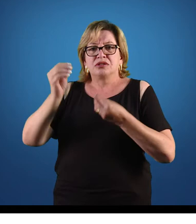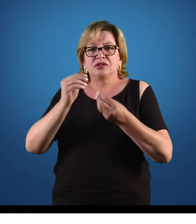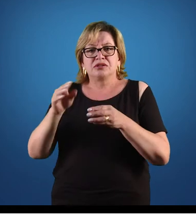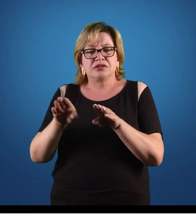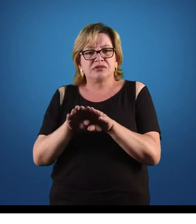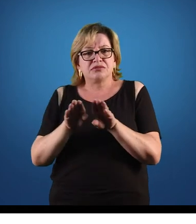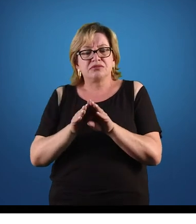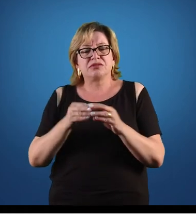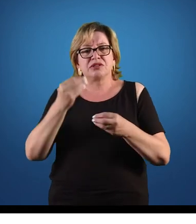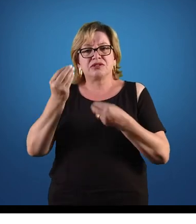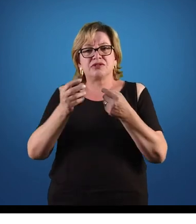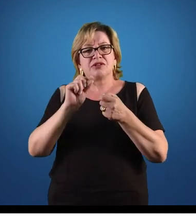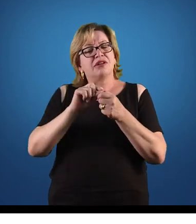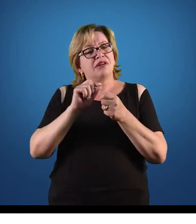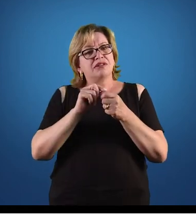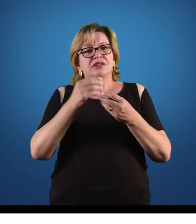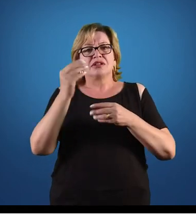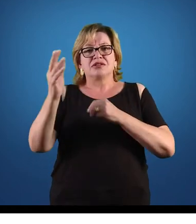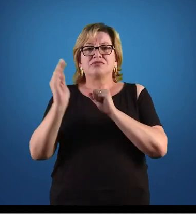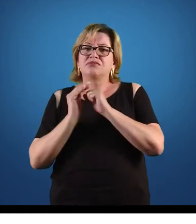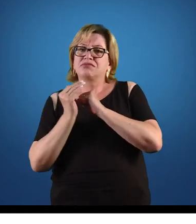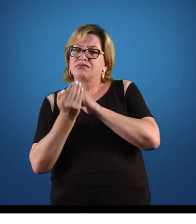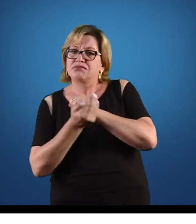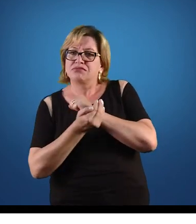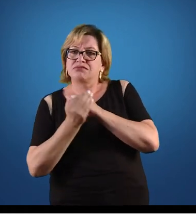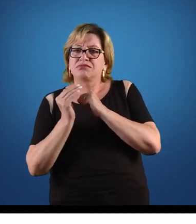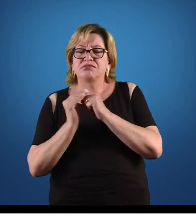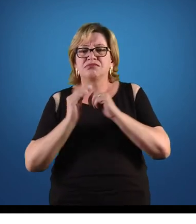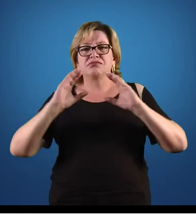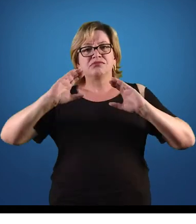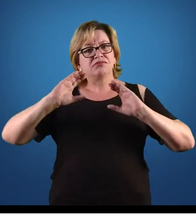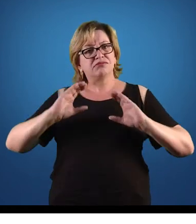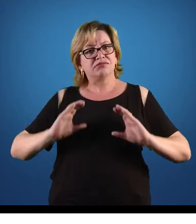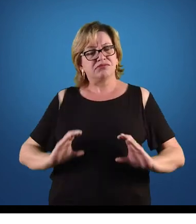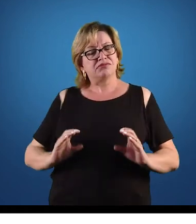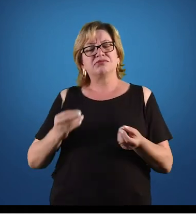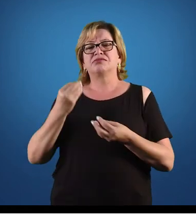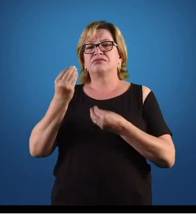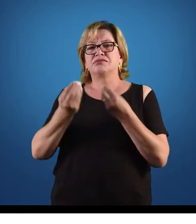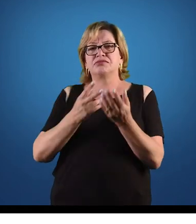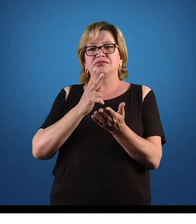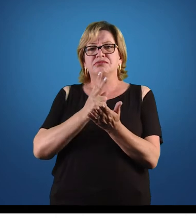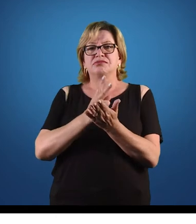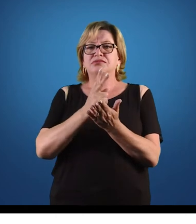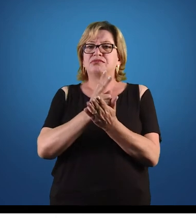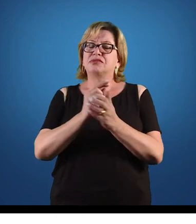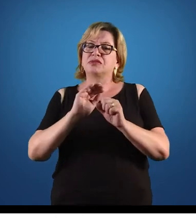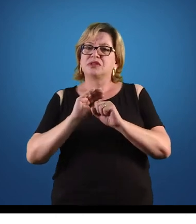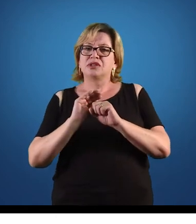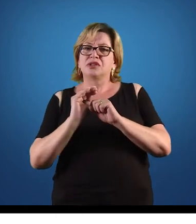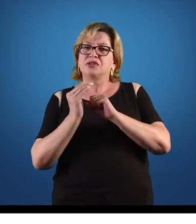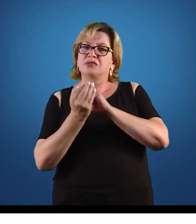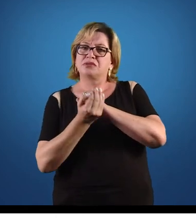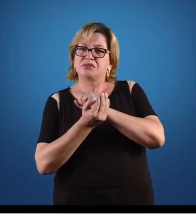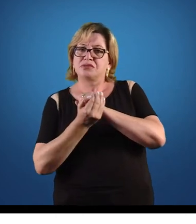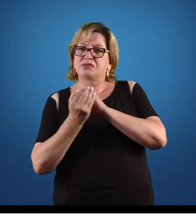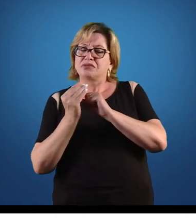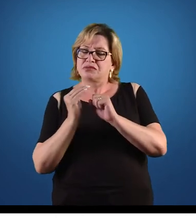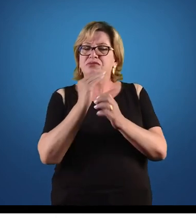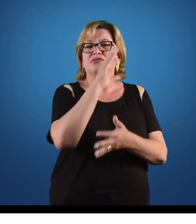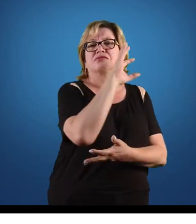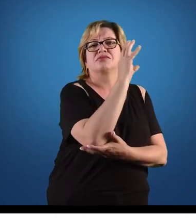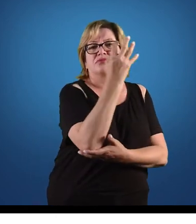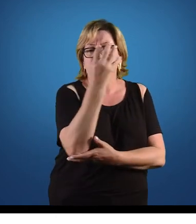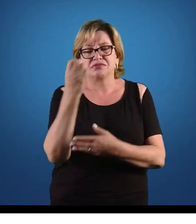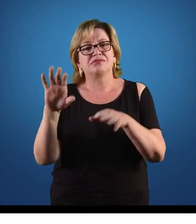corporações. Novamente, né, protegendo quem? O cidadão, protegendo, né, a natureza.